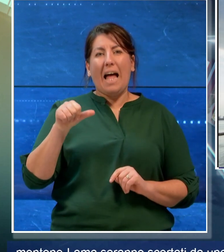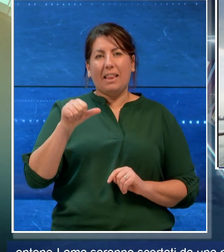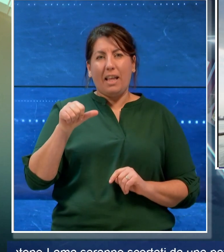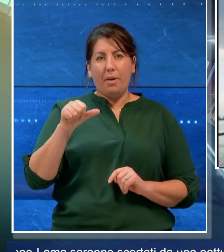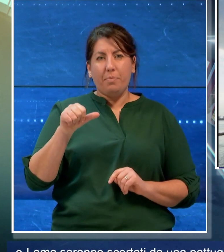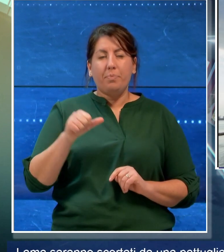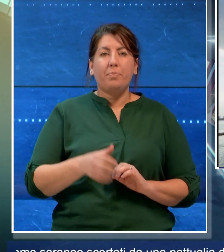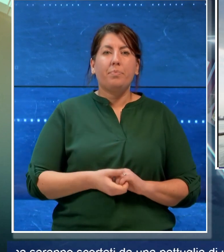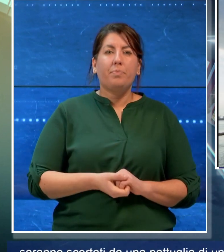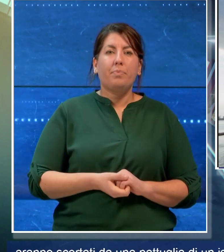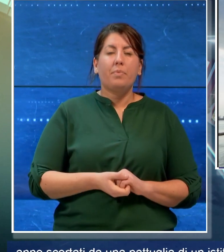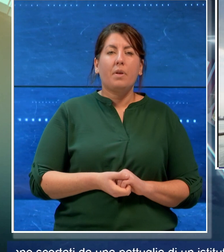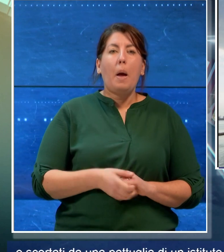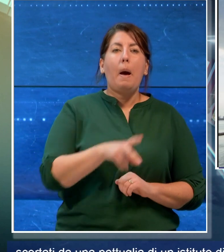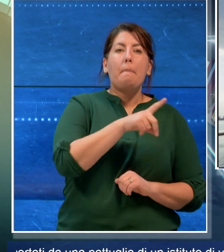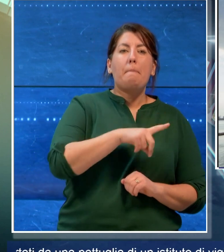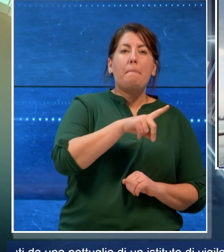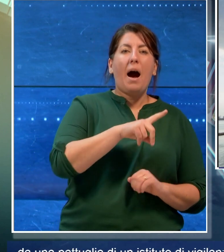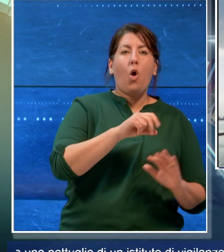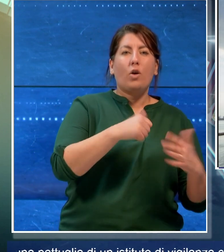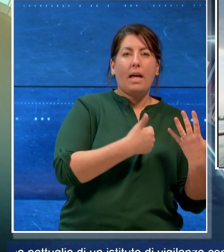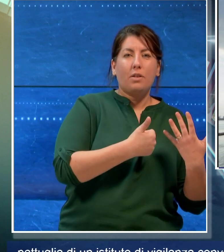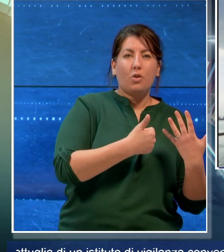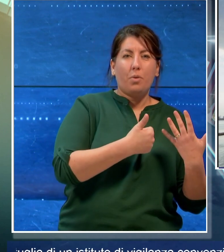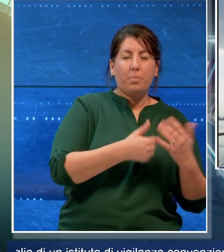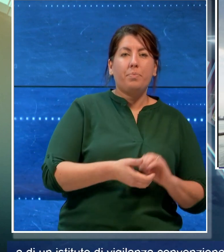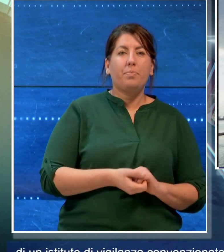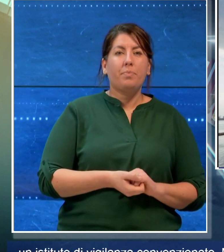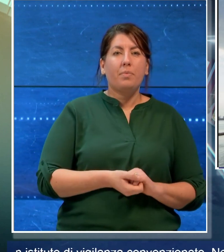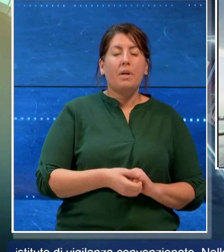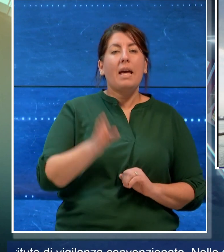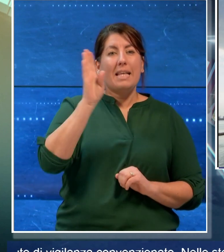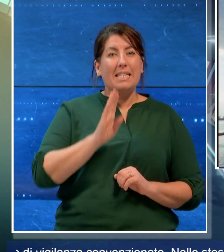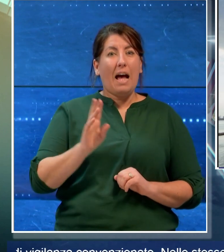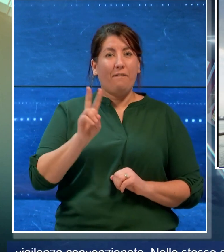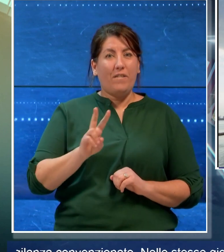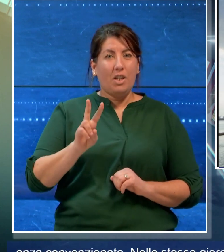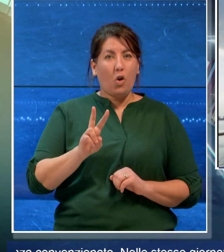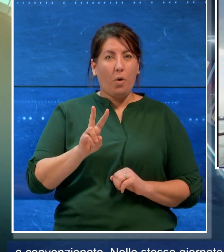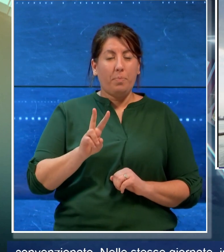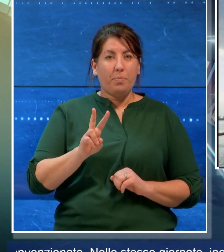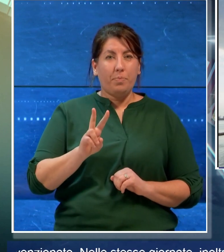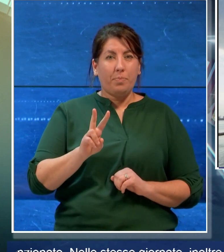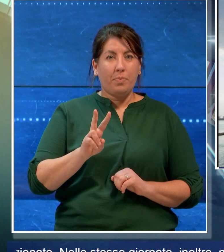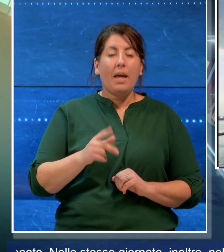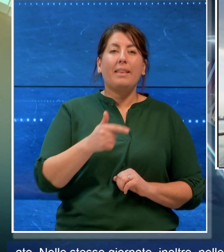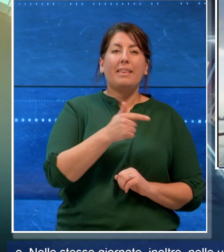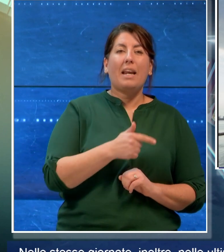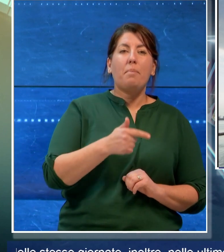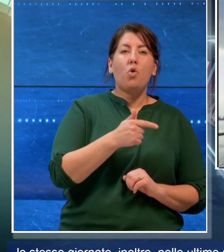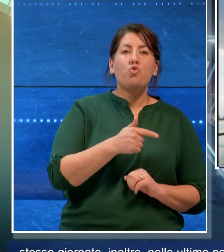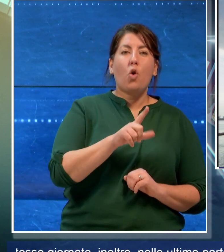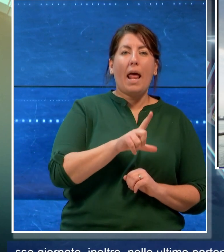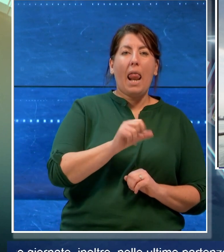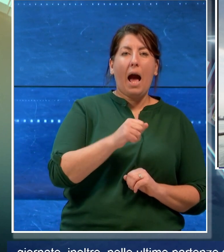Paolo VI San Vito e Tramontone